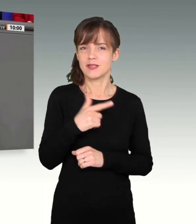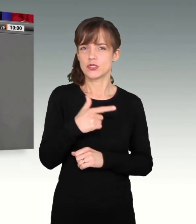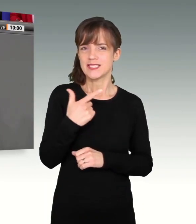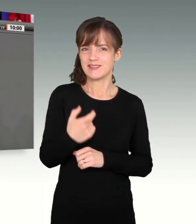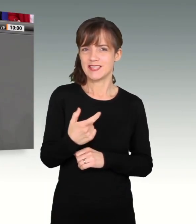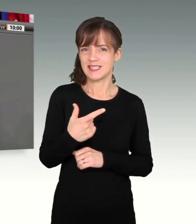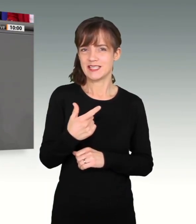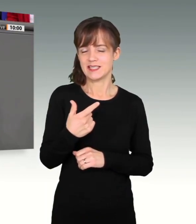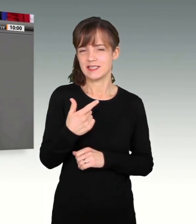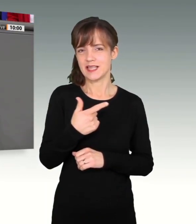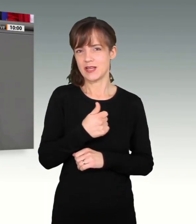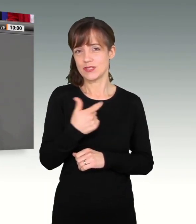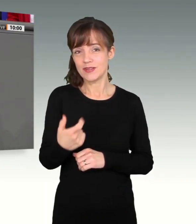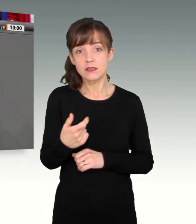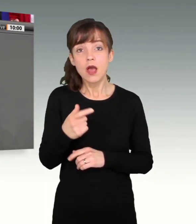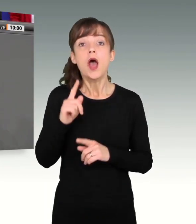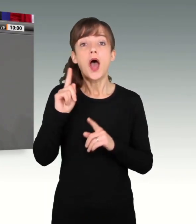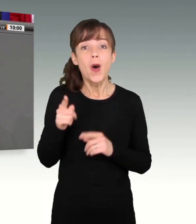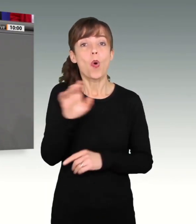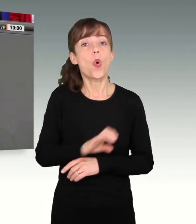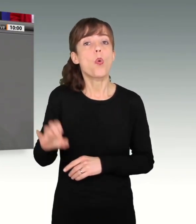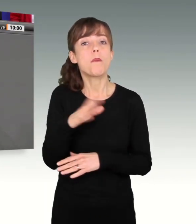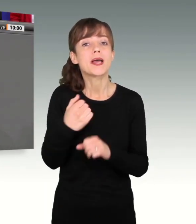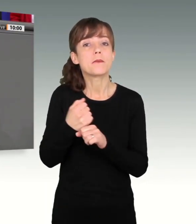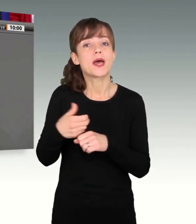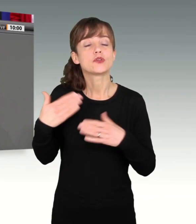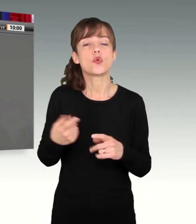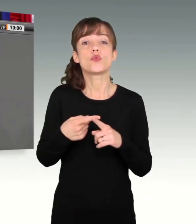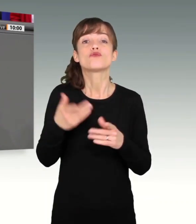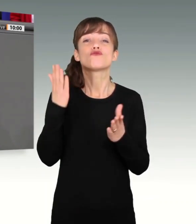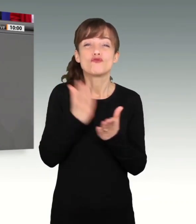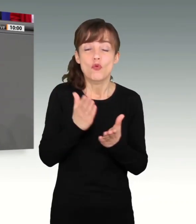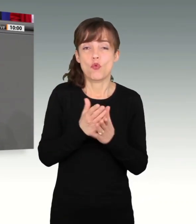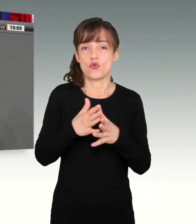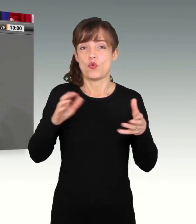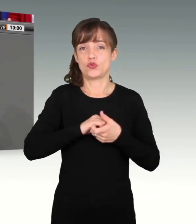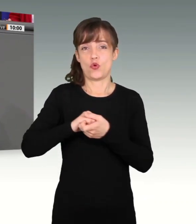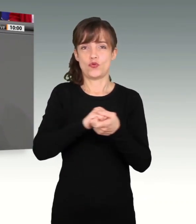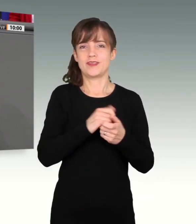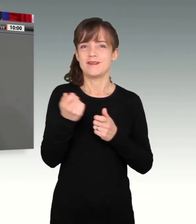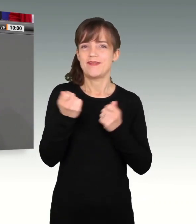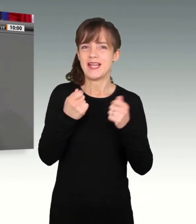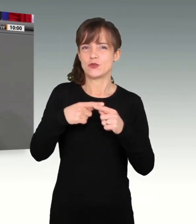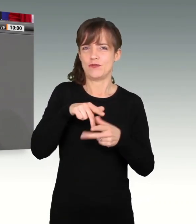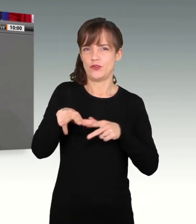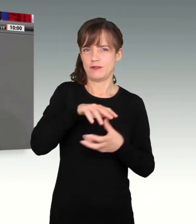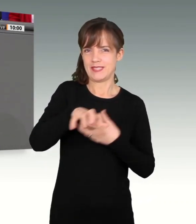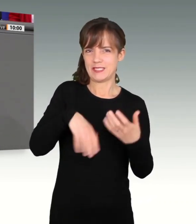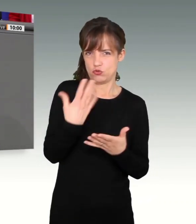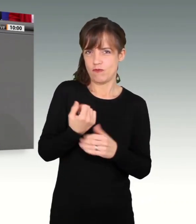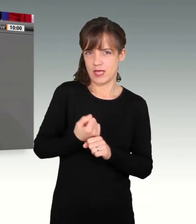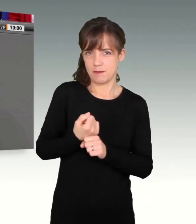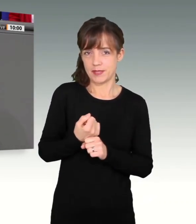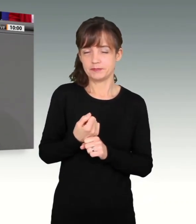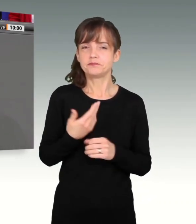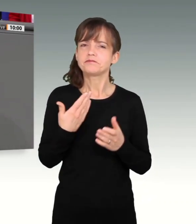Ebene getan. Und wir haben es übrigens auch schon in der Großen Koalition in der Finanz- und Wirtschaftskrise getan. Das probate Mittel und